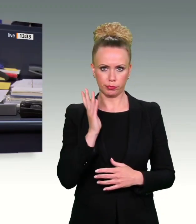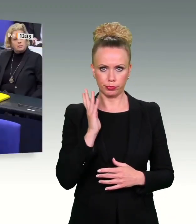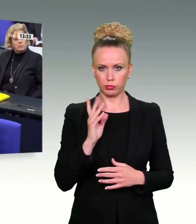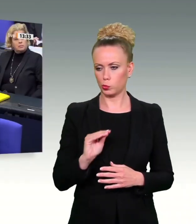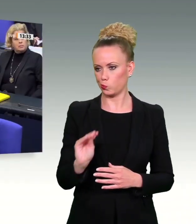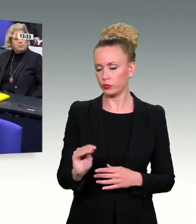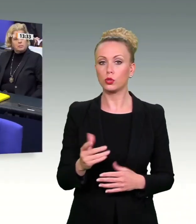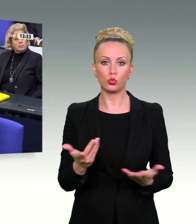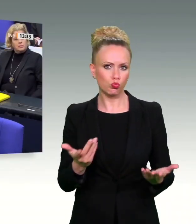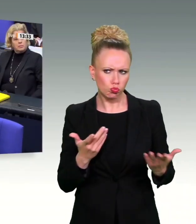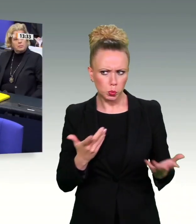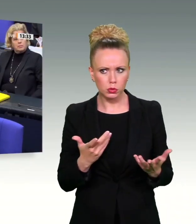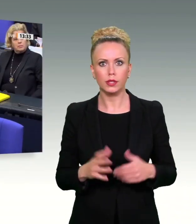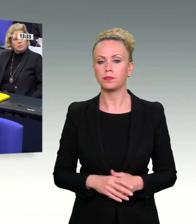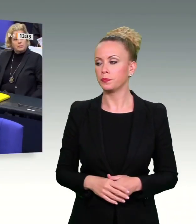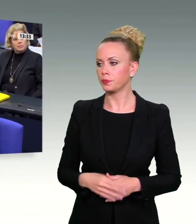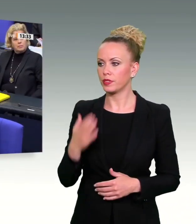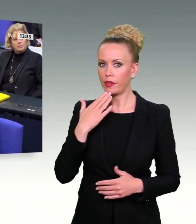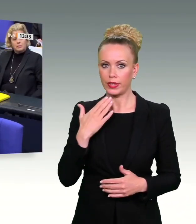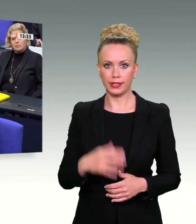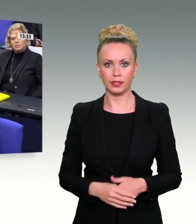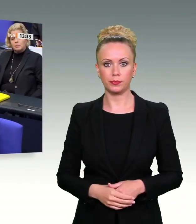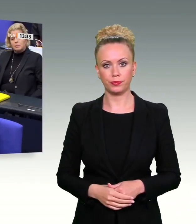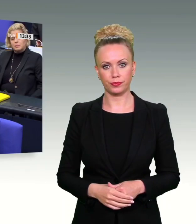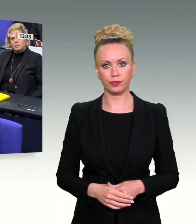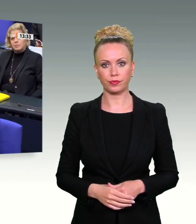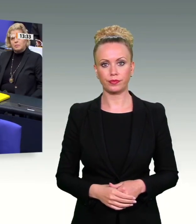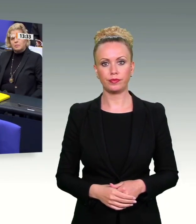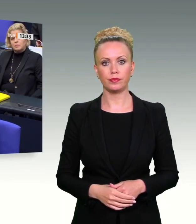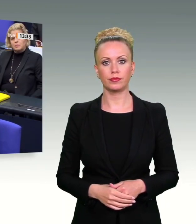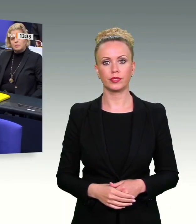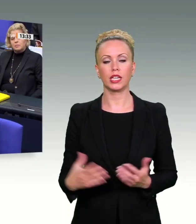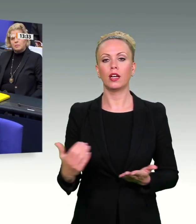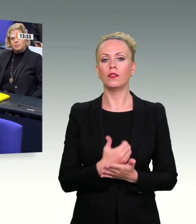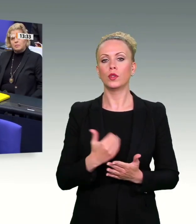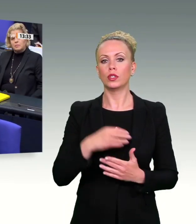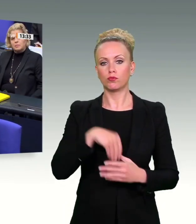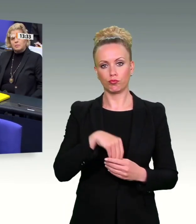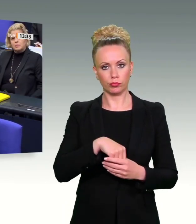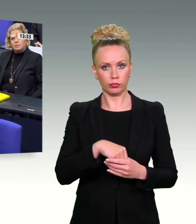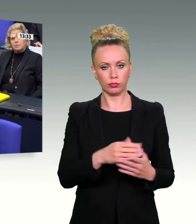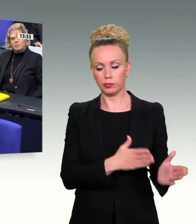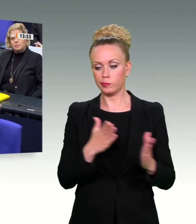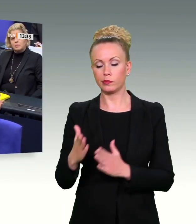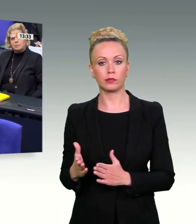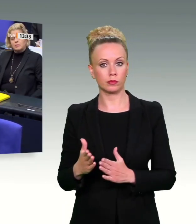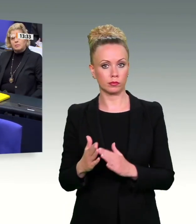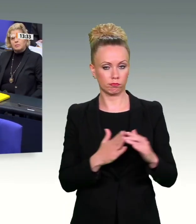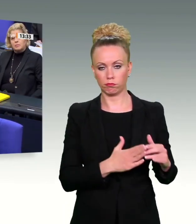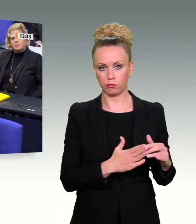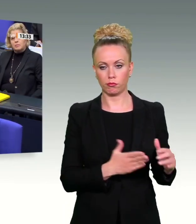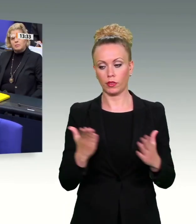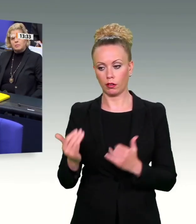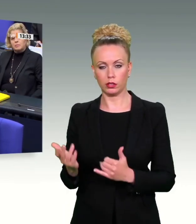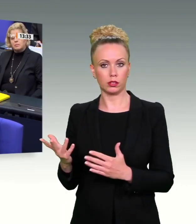Danke schön, Frau Präsidentin. Die Vorratsdatenspeicherung ist tot. Lang lebe die Vorratsdatenspeicherung. Das ist der